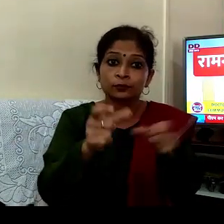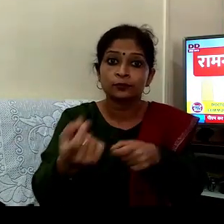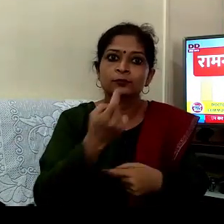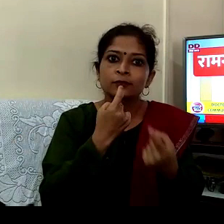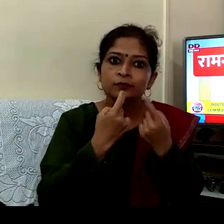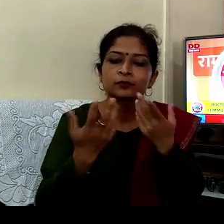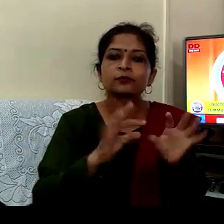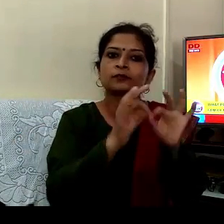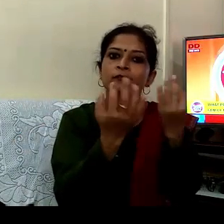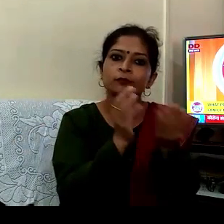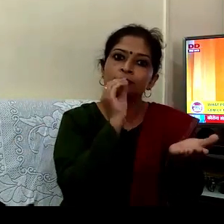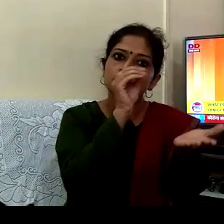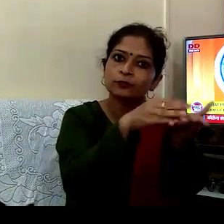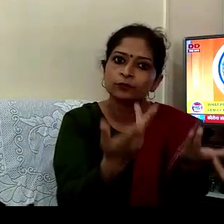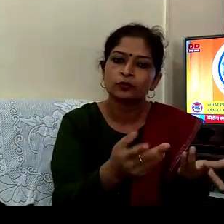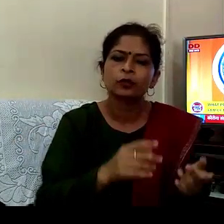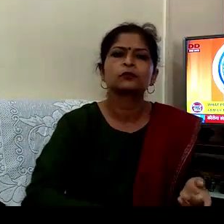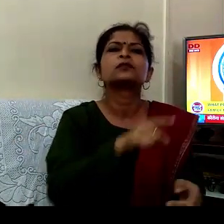پریوار کو بھی آپ نے سویم نے